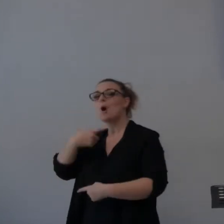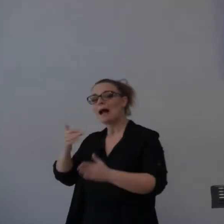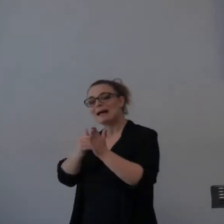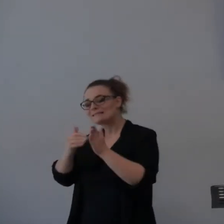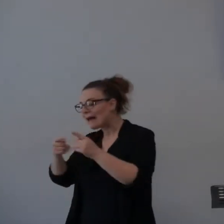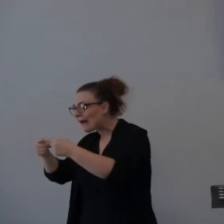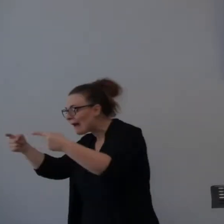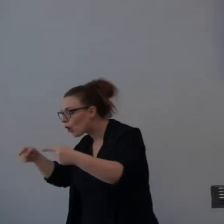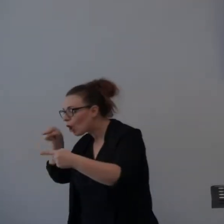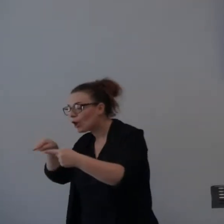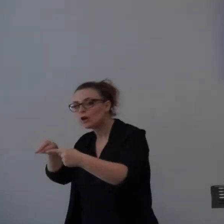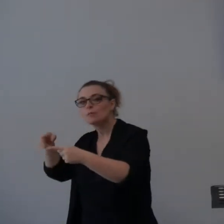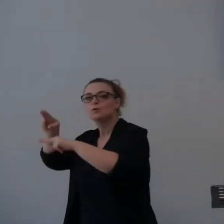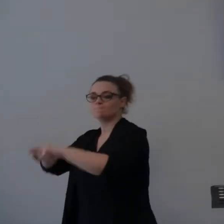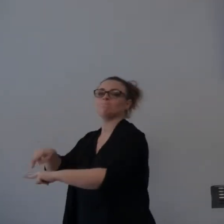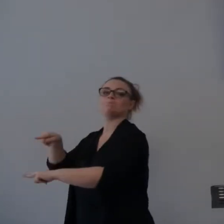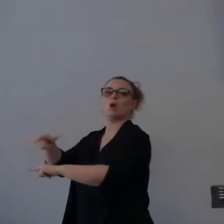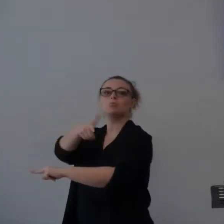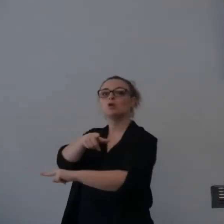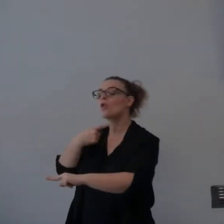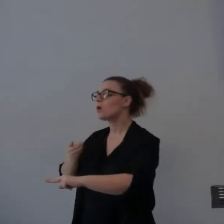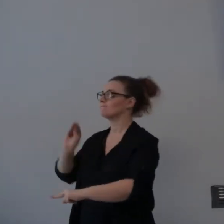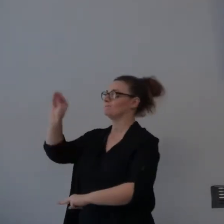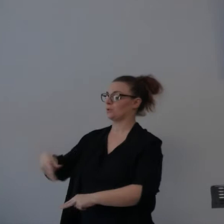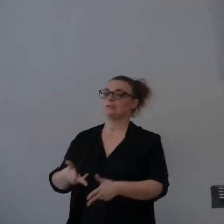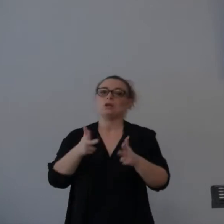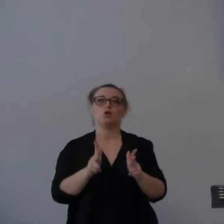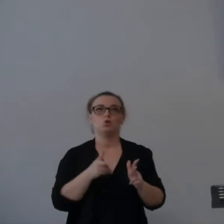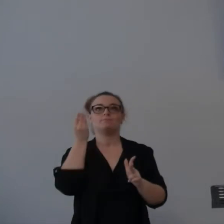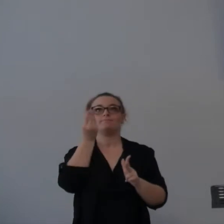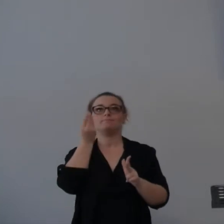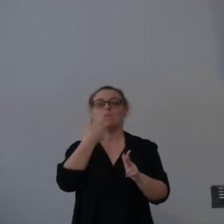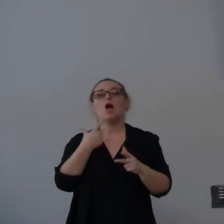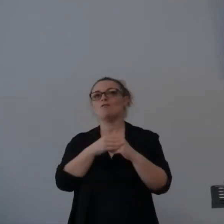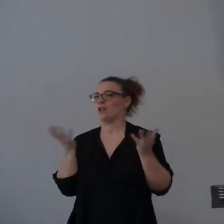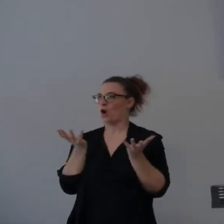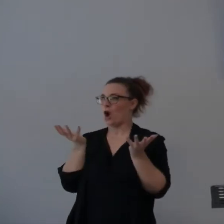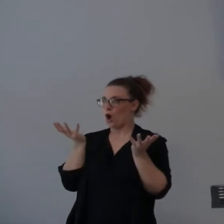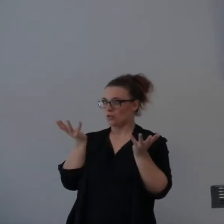quindi c'è un posto in cui lui deve fermarsi in quel momento e riflettere su quello che ha fatto.